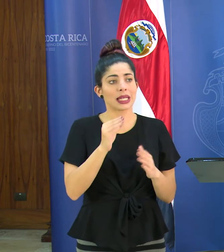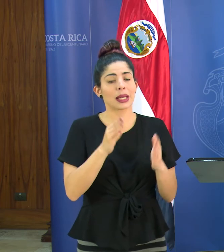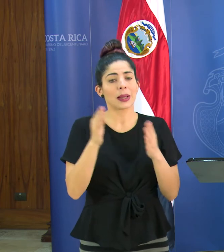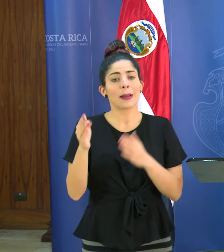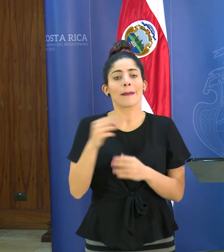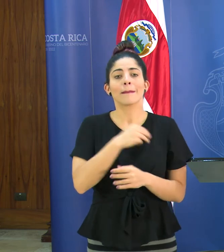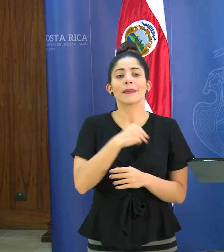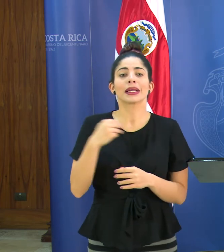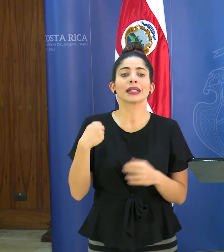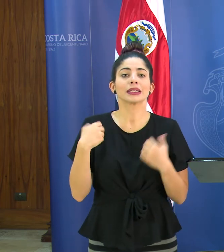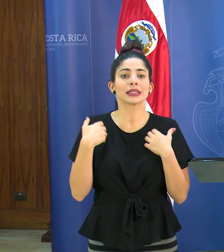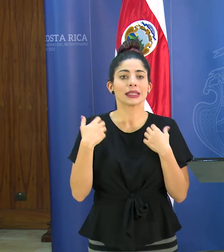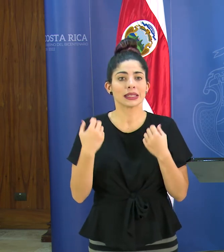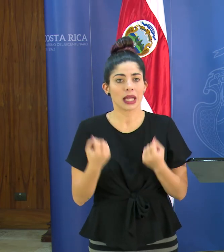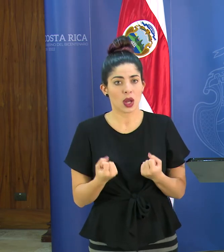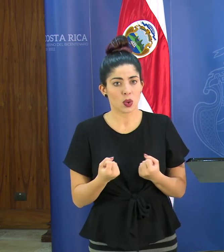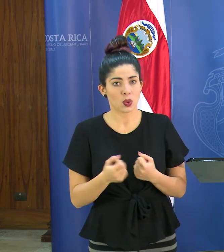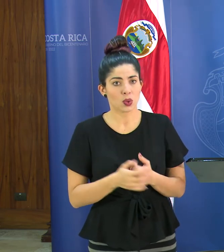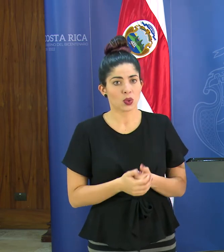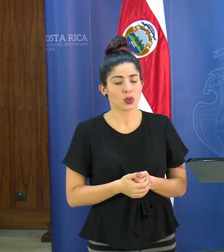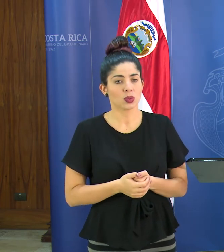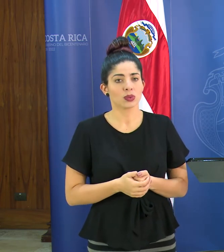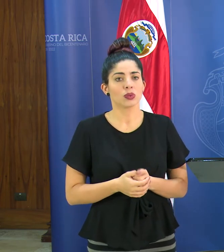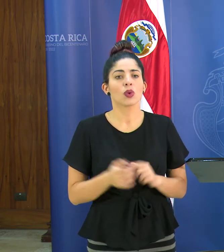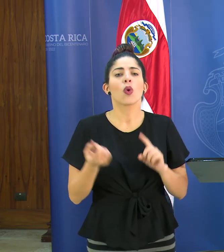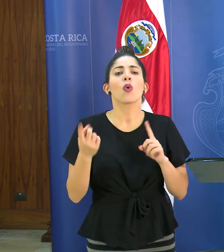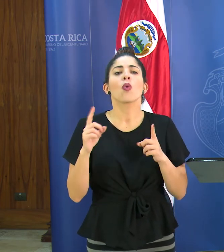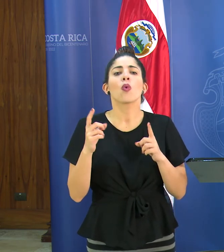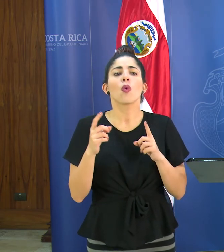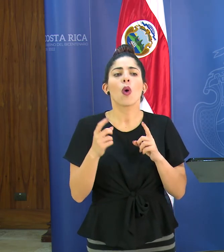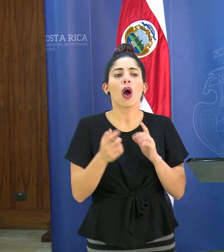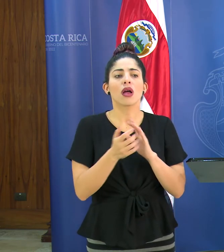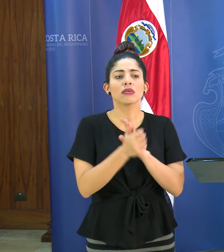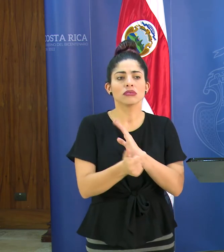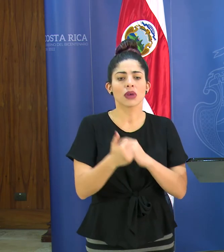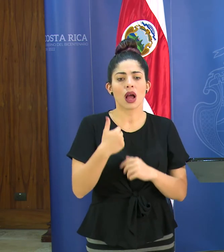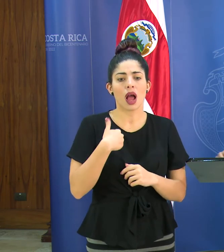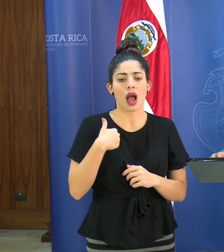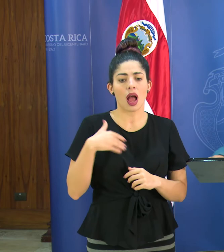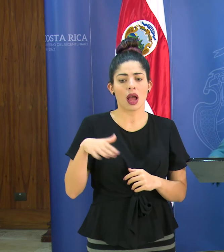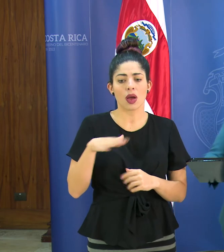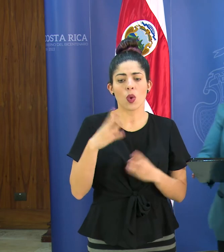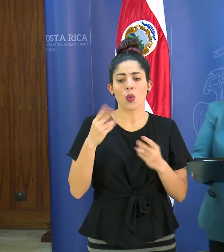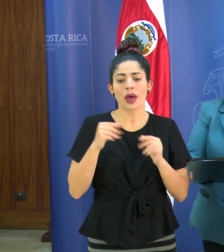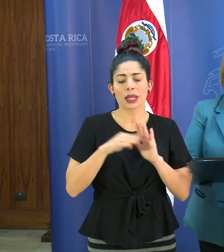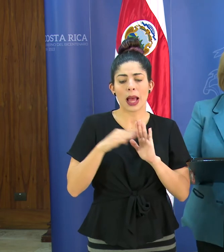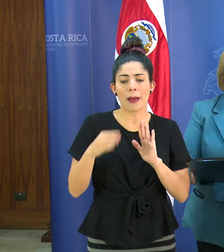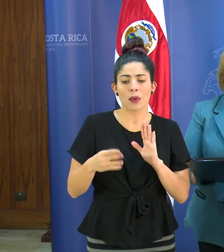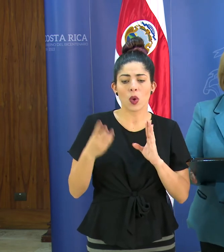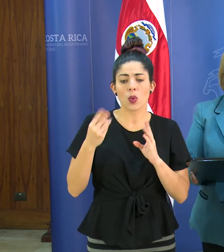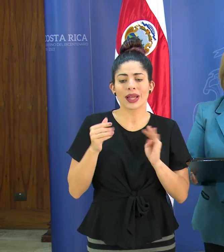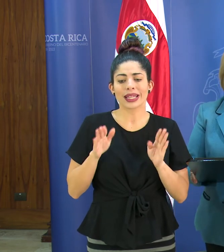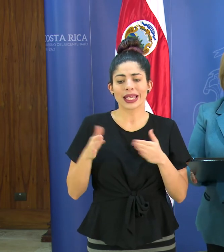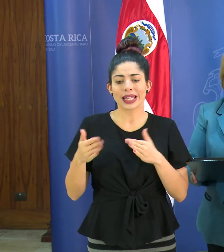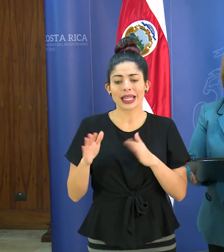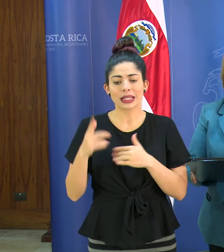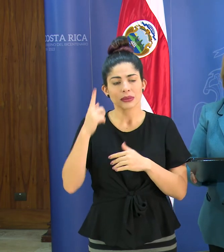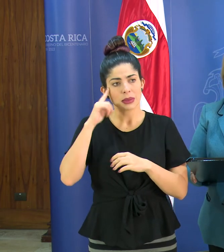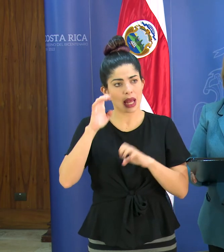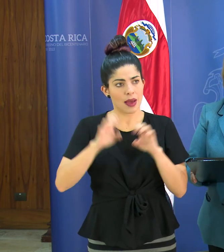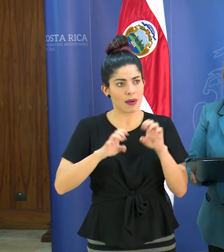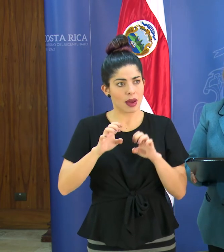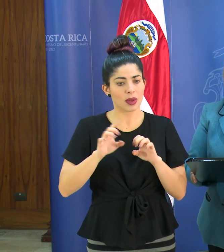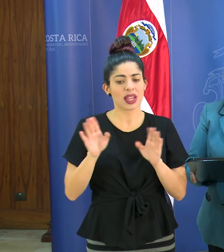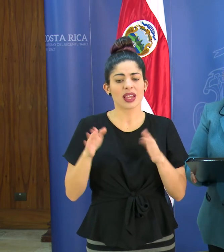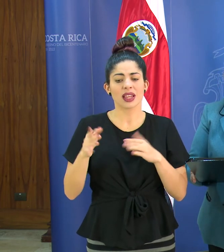ministro de salud cuál es la capacidad instalada que tenemos cantidad de camas cantidad de kits para hacer las pruebas y de dónde